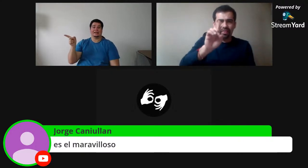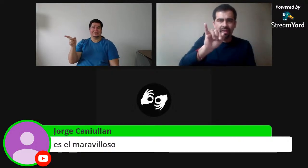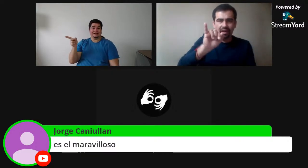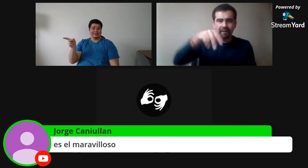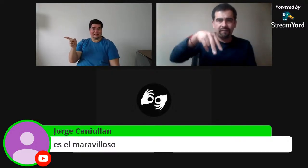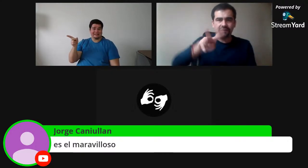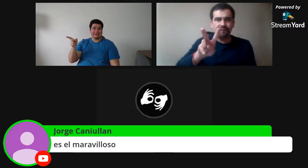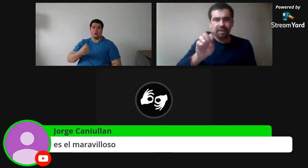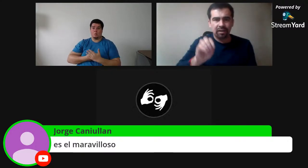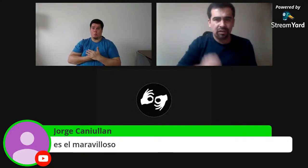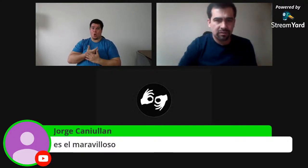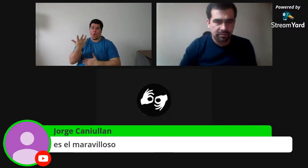Bueno.